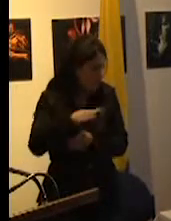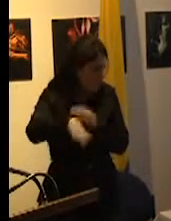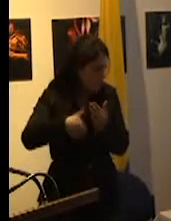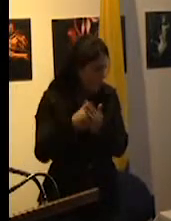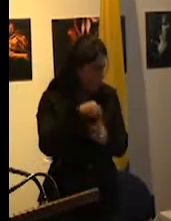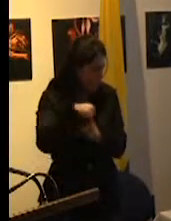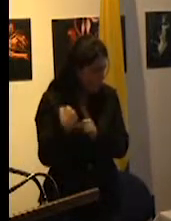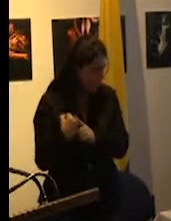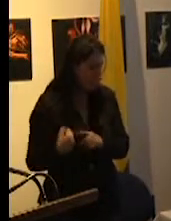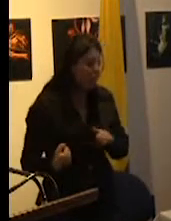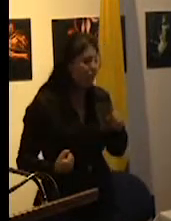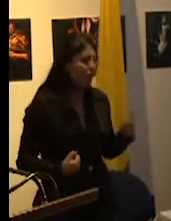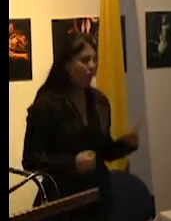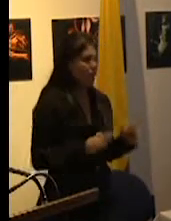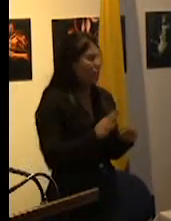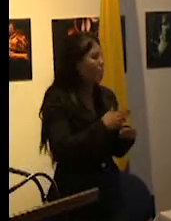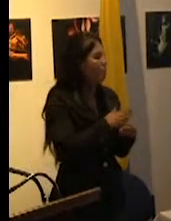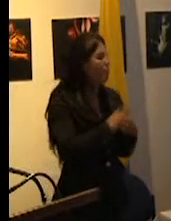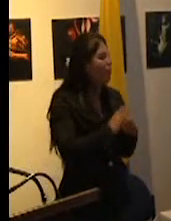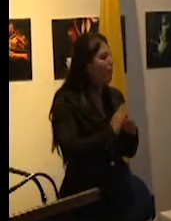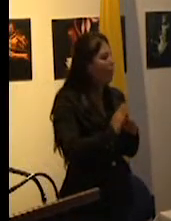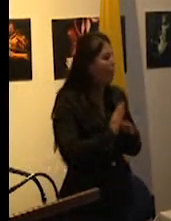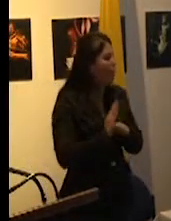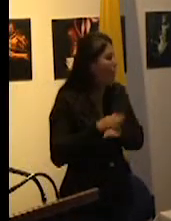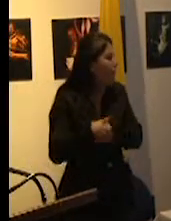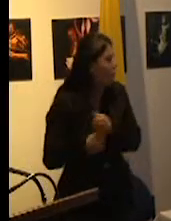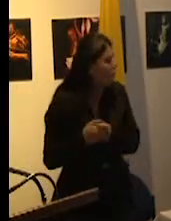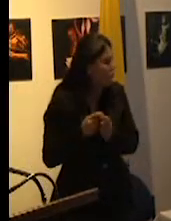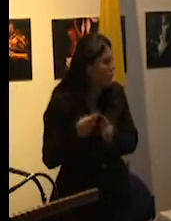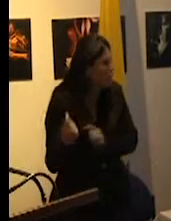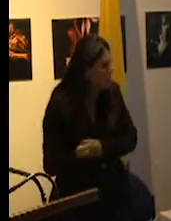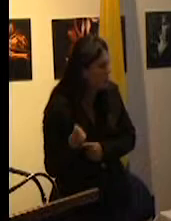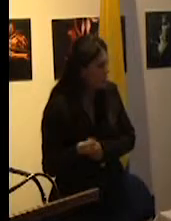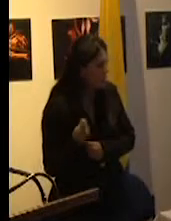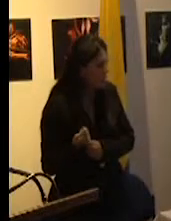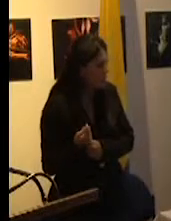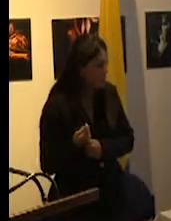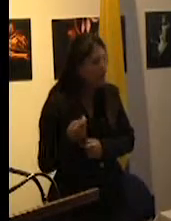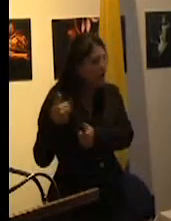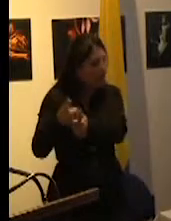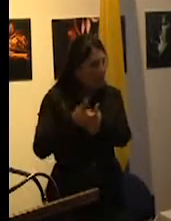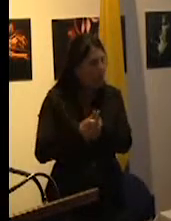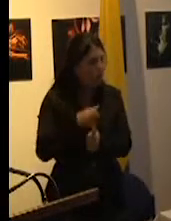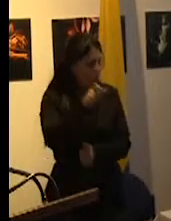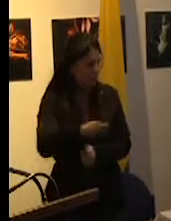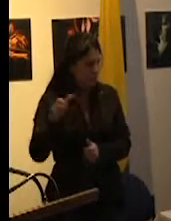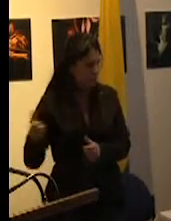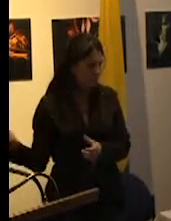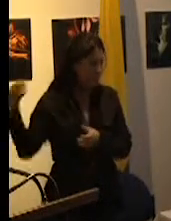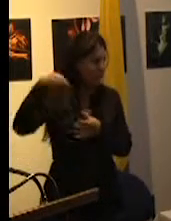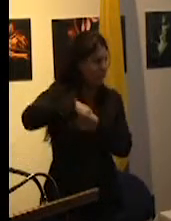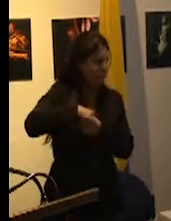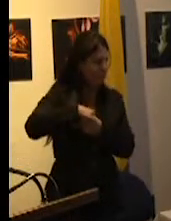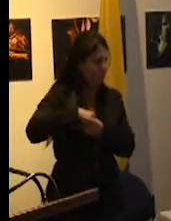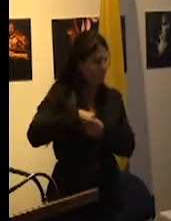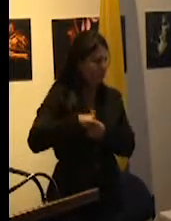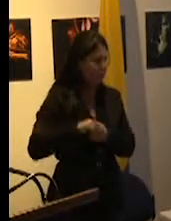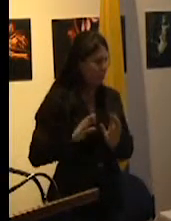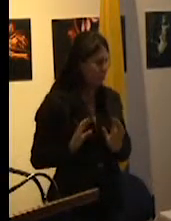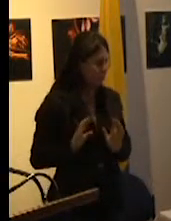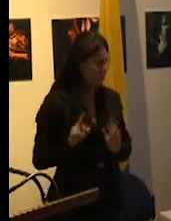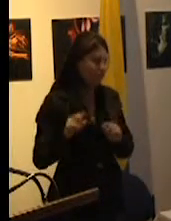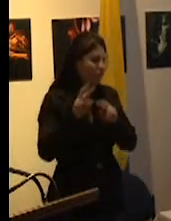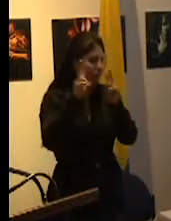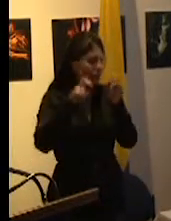y a los medios específicos en los cuales cada individuo se va a insertar básicamente en